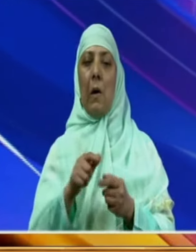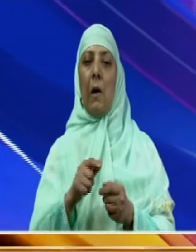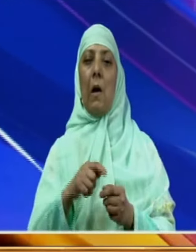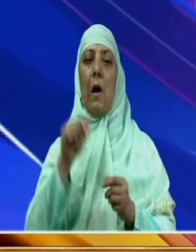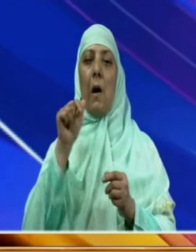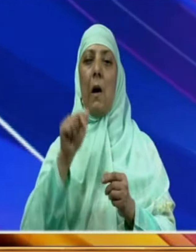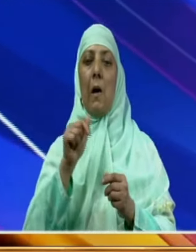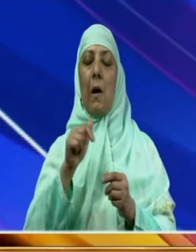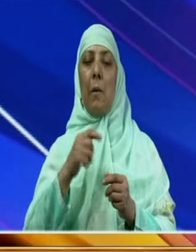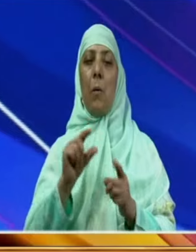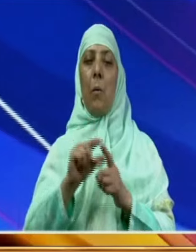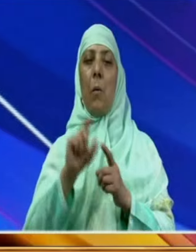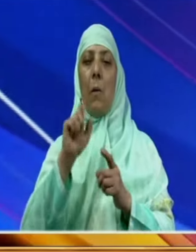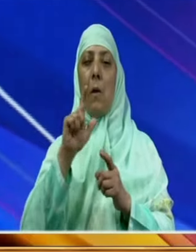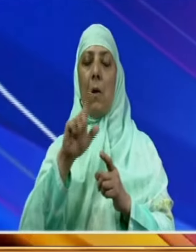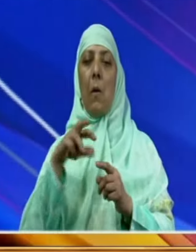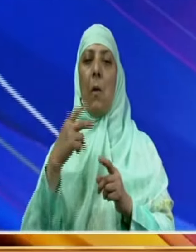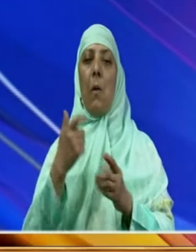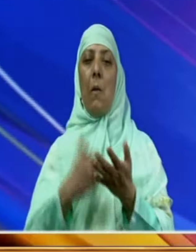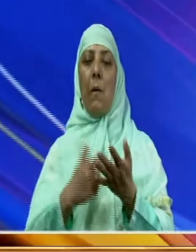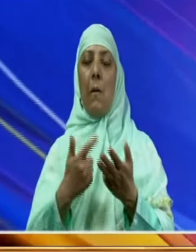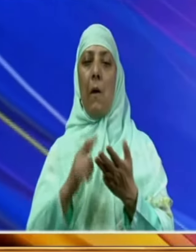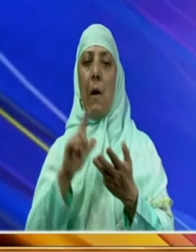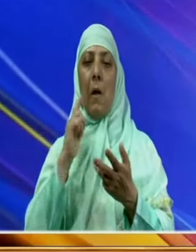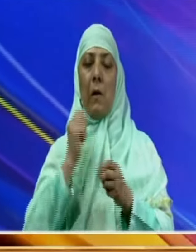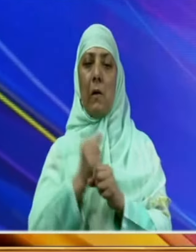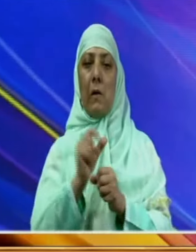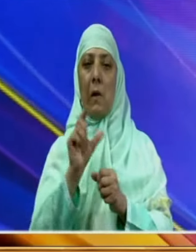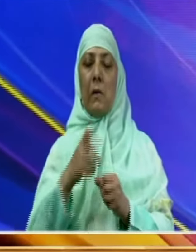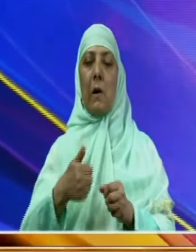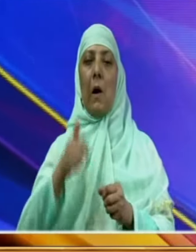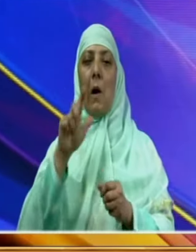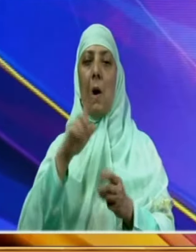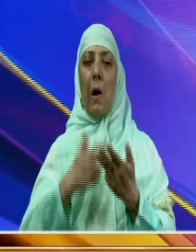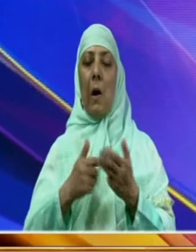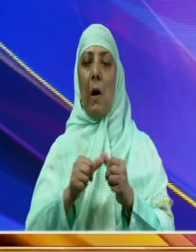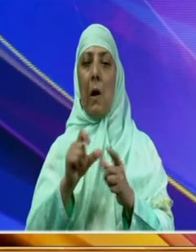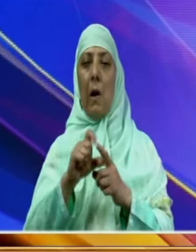اور سیاسی انجمنوں نے عوام کو مبارک باد پیش کی ہے